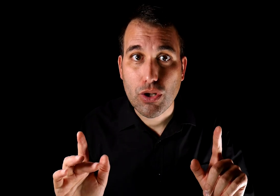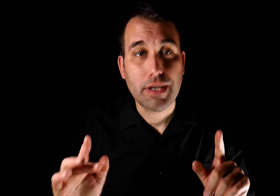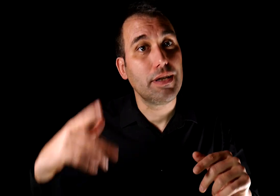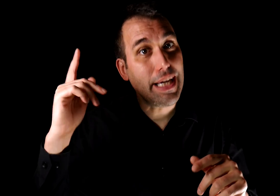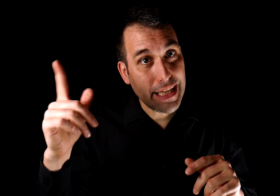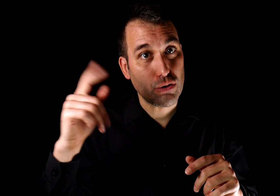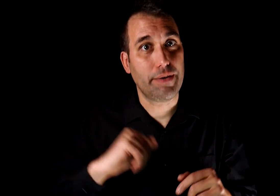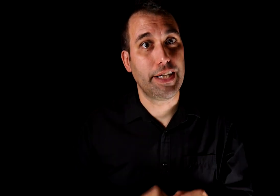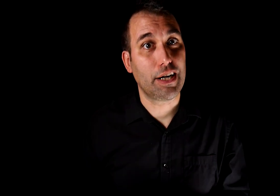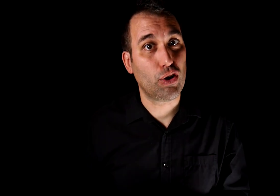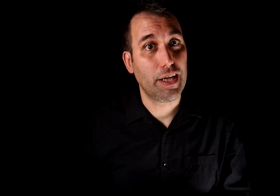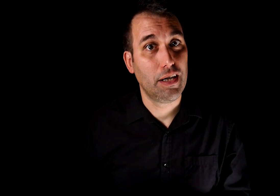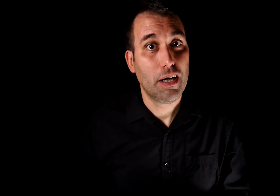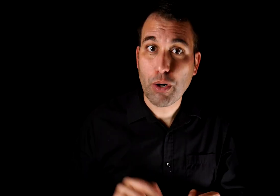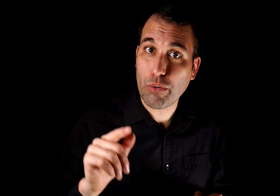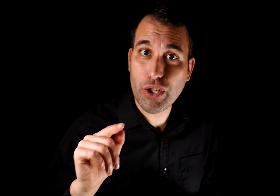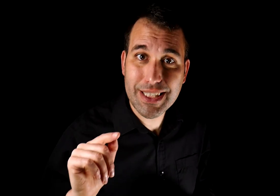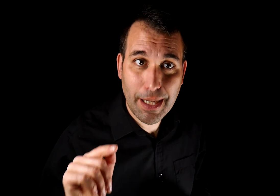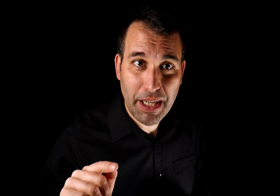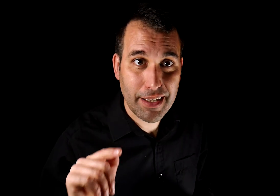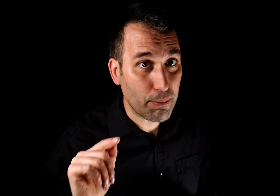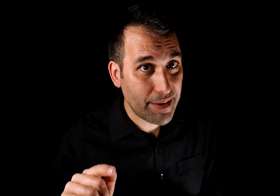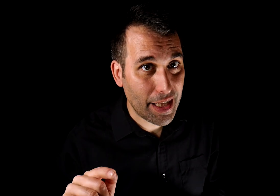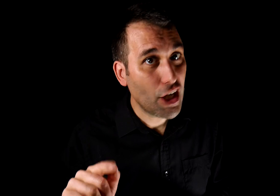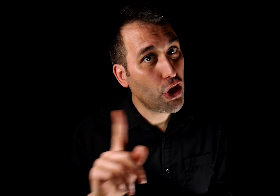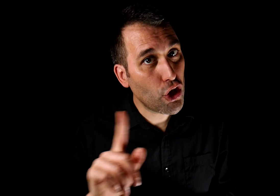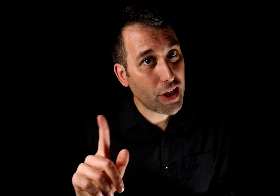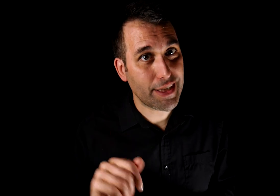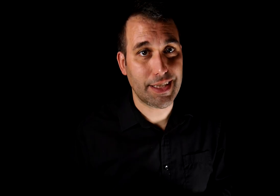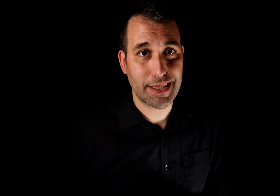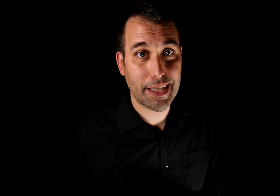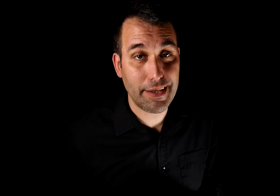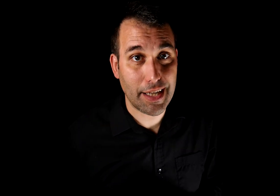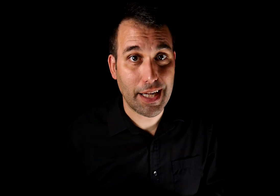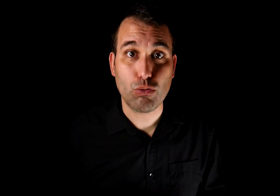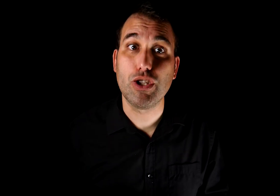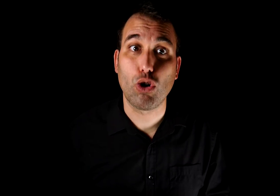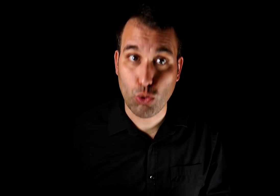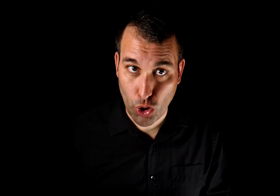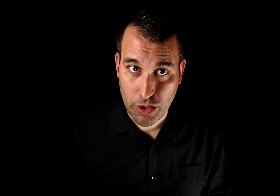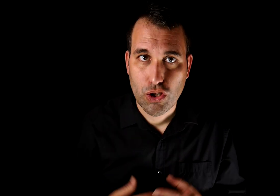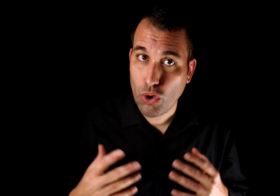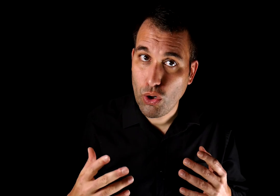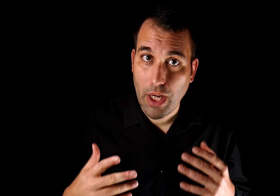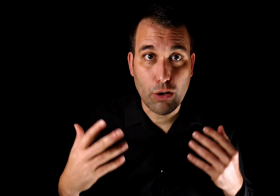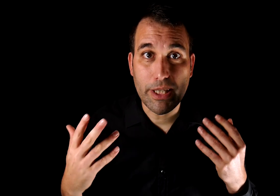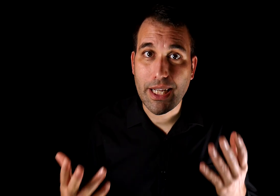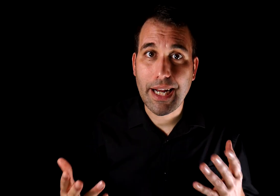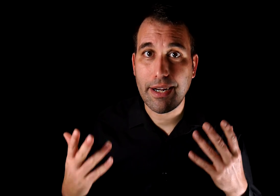es una bandera roja. Porque cuando eres capaz de convencer, no necesitas desacreditar a tu interlocutor. Solo argumenta clare